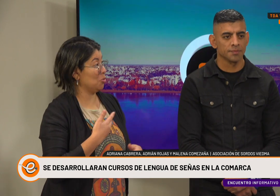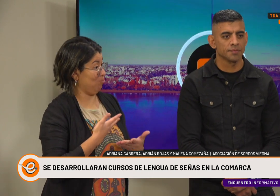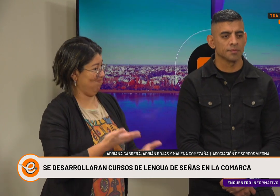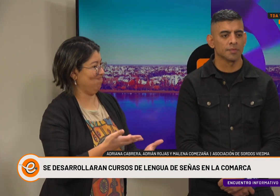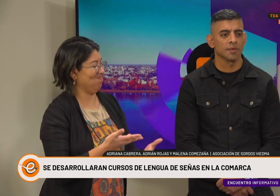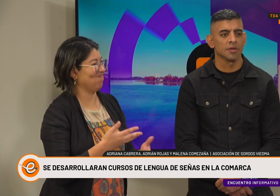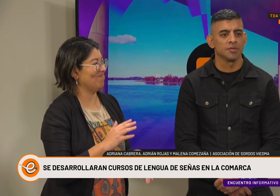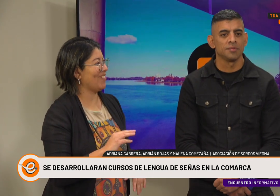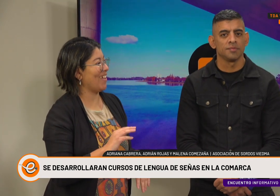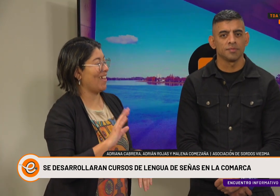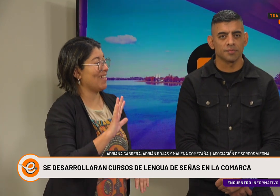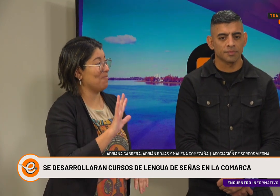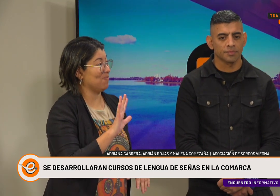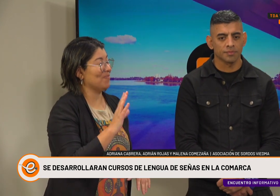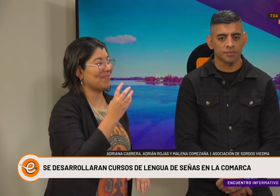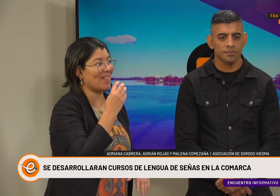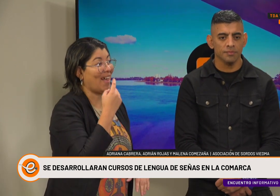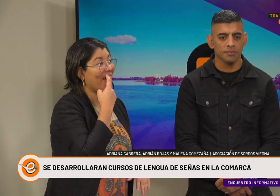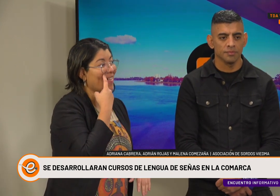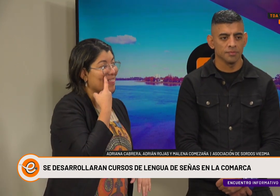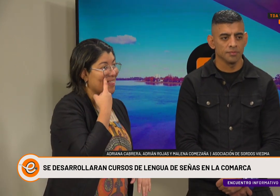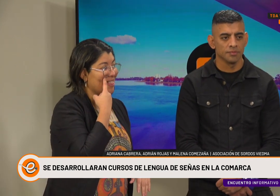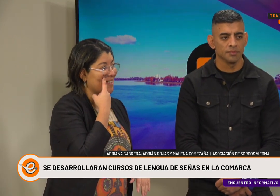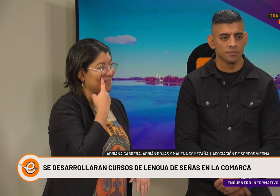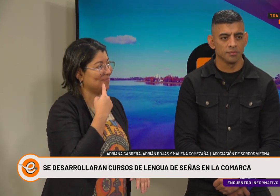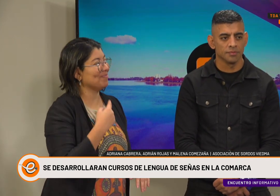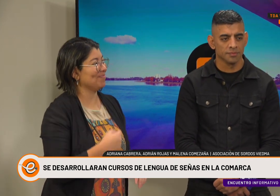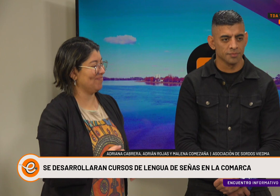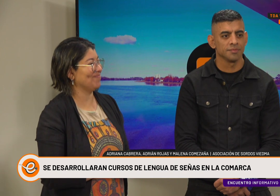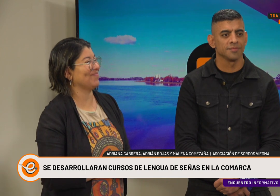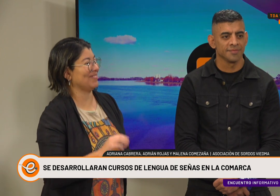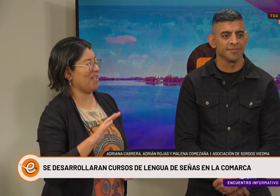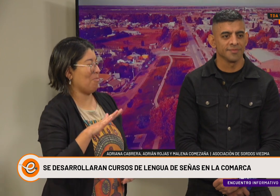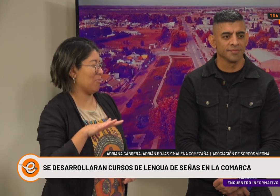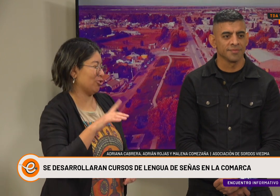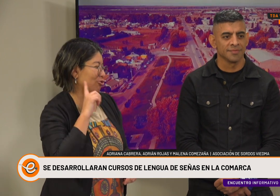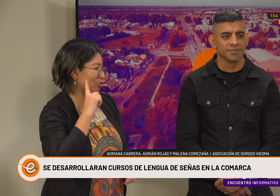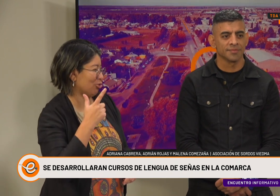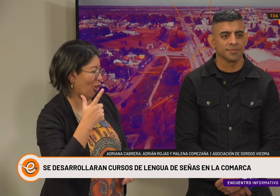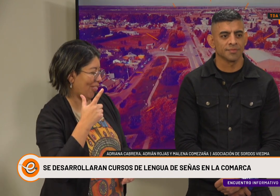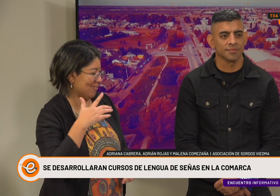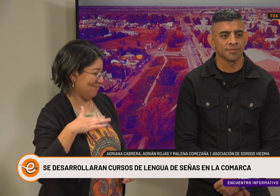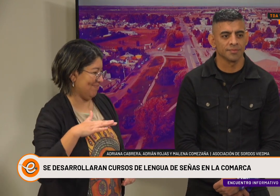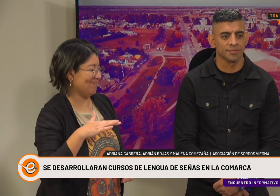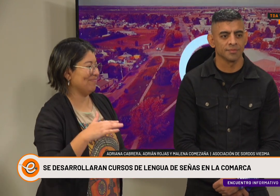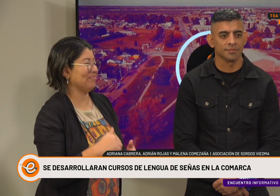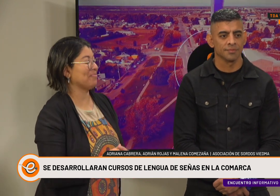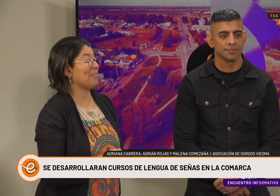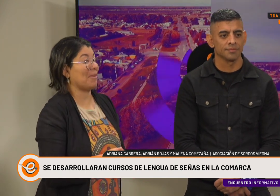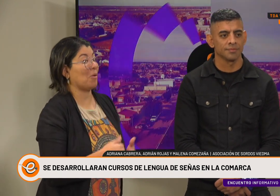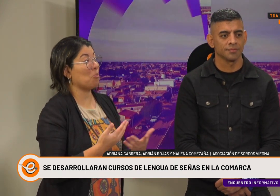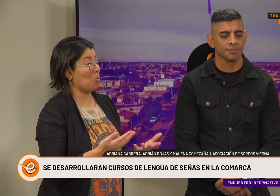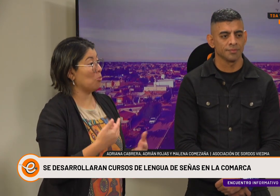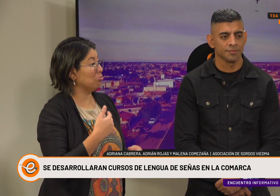Buenísimo. Ella se va a presentar primero. Sí. Su seña personal es esta. La seña personal es una poda. Ella